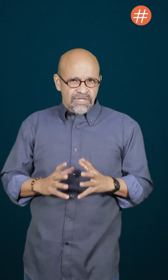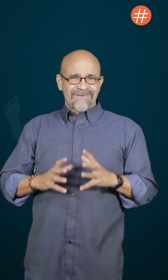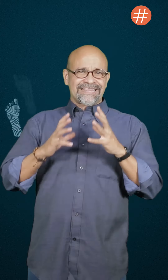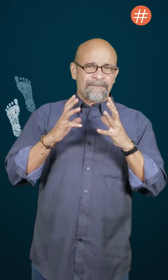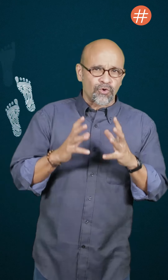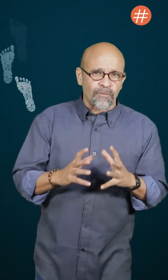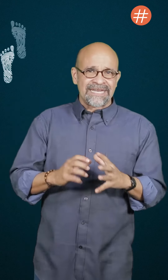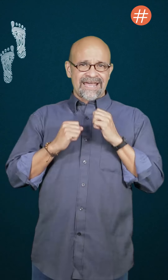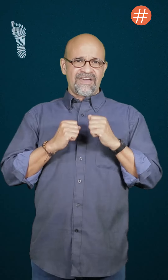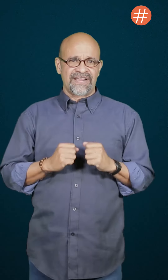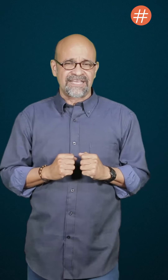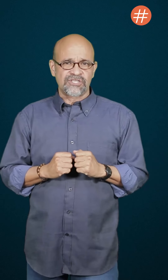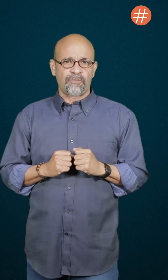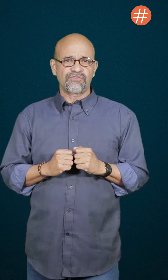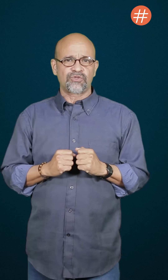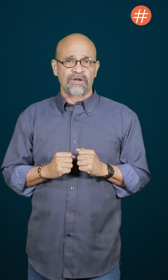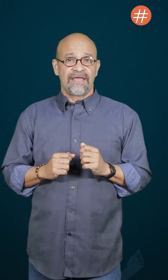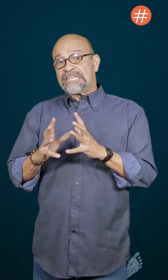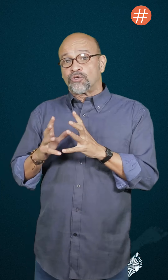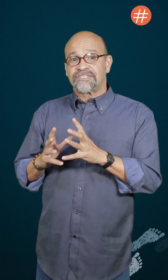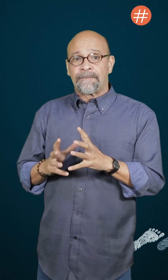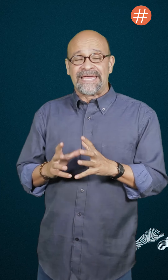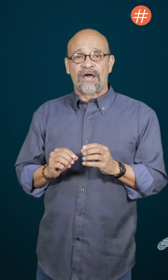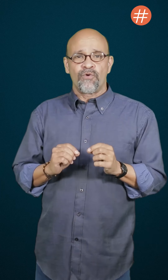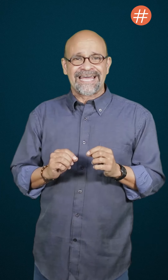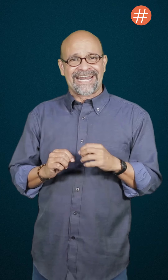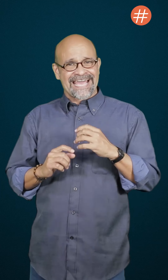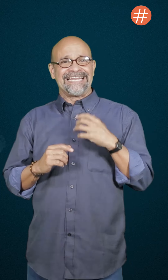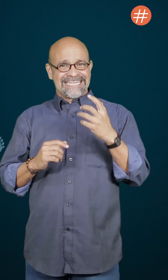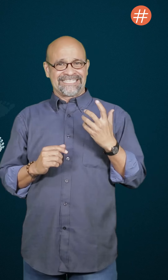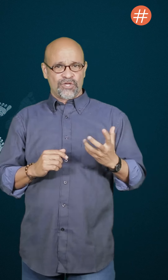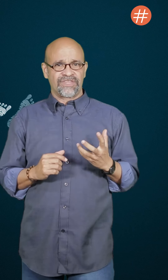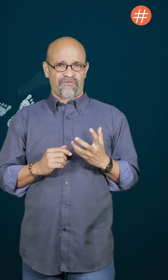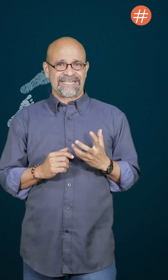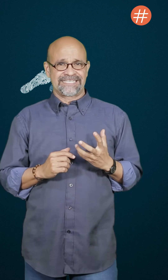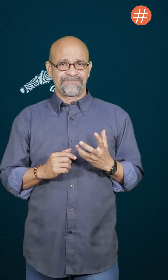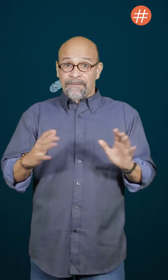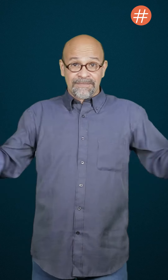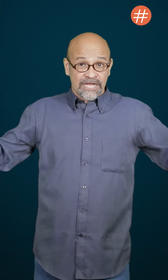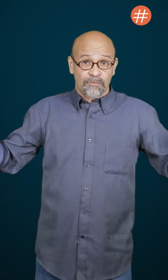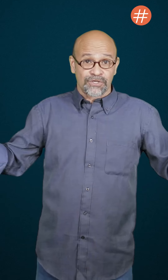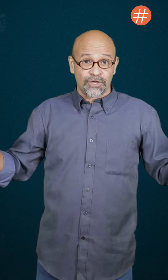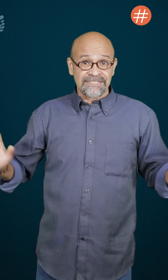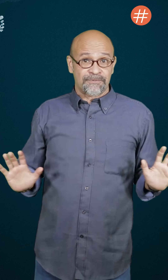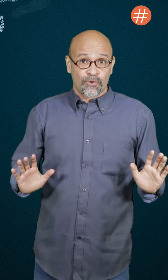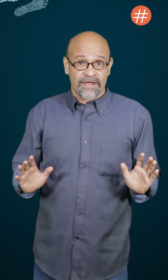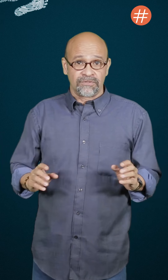un debate por dominar la franquicia opositora en donde se espera una realineación de fuerzas. Las primarias opositoras se produjeron